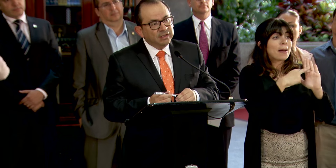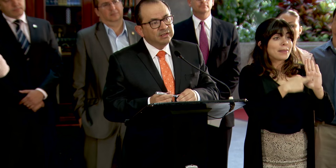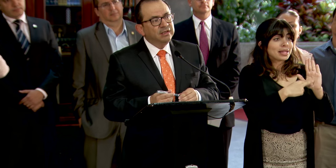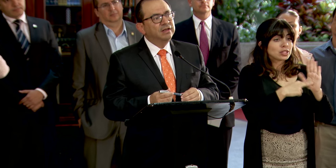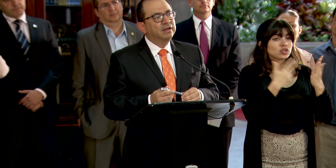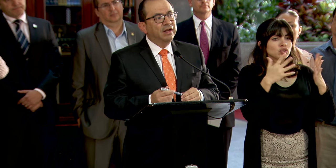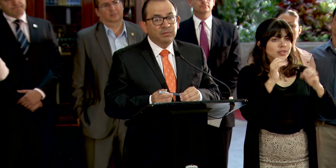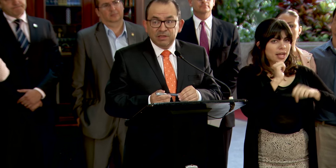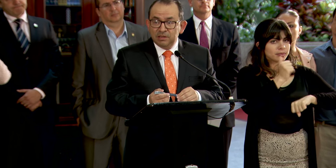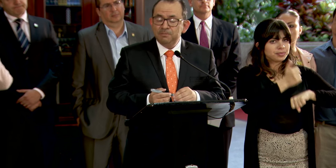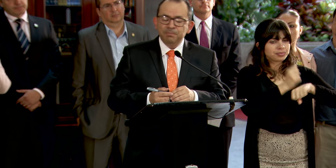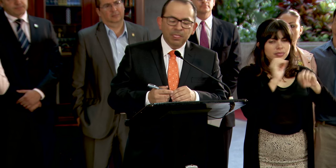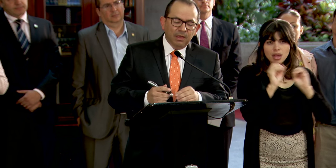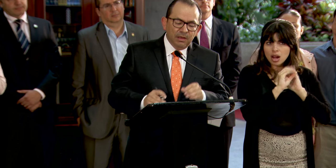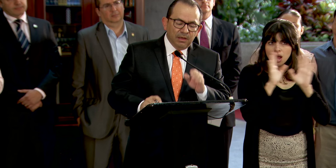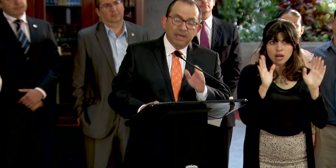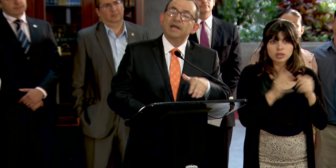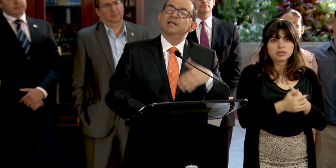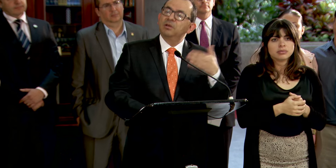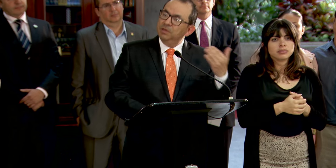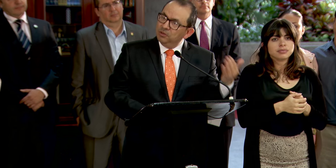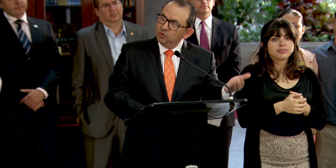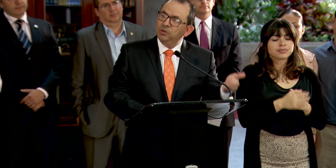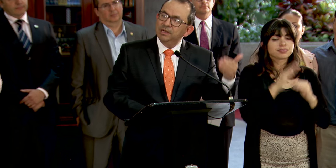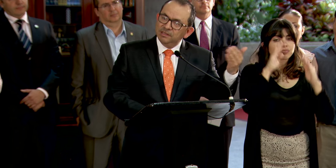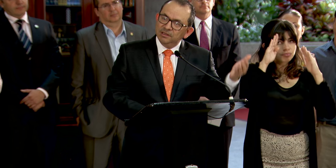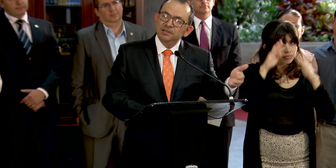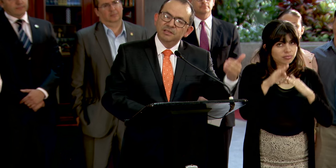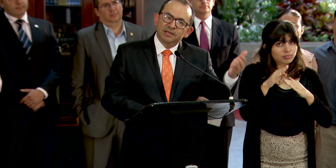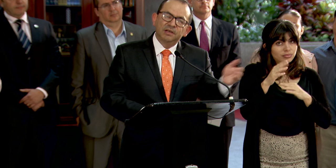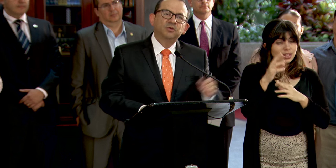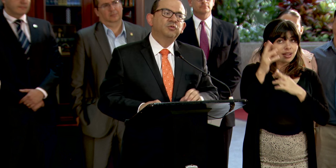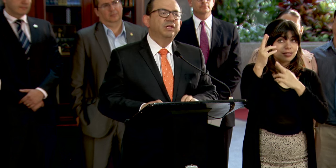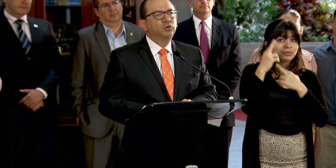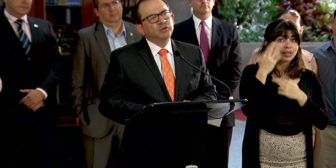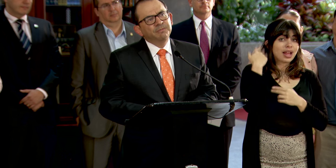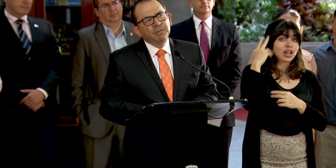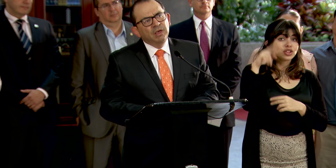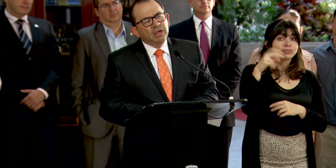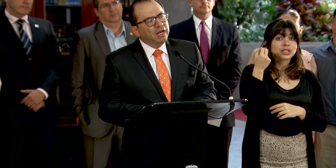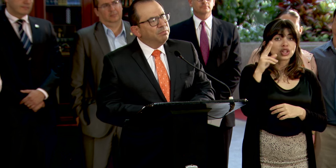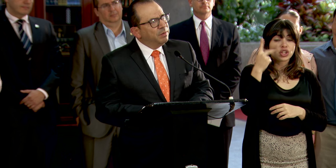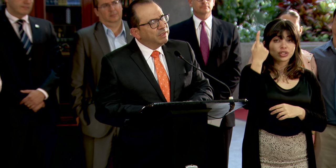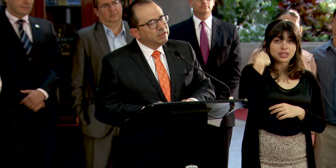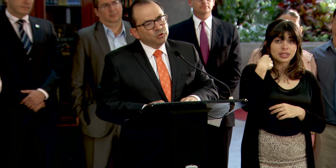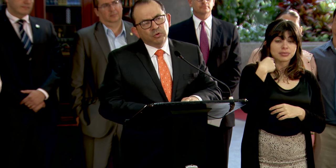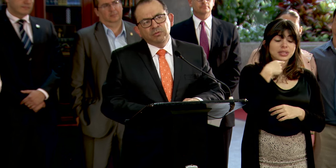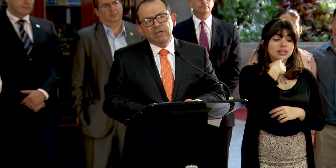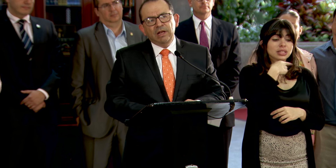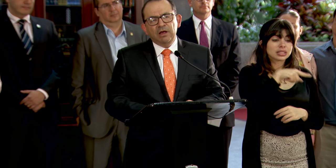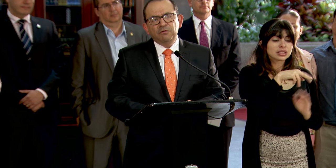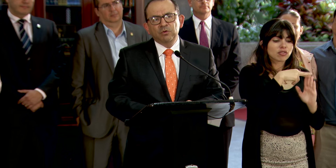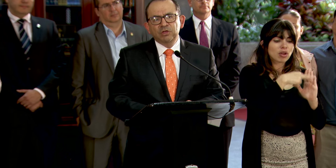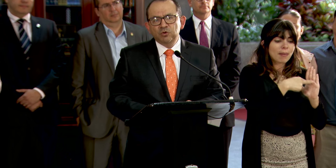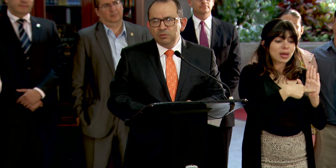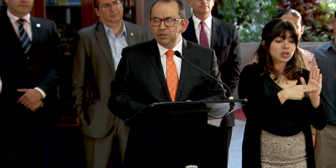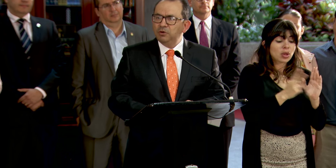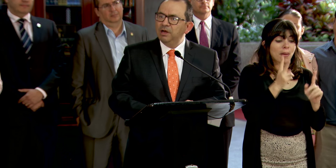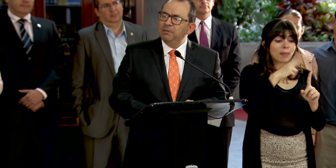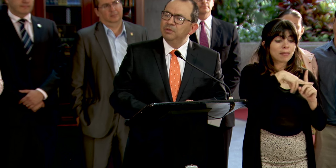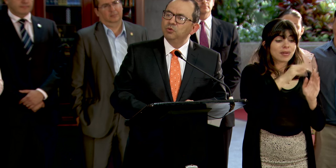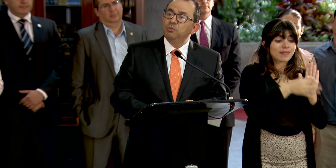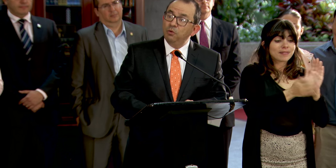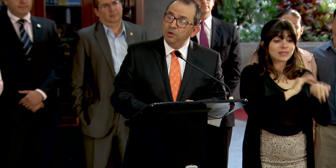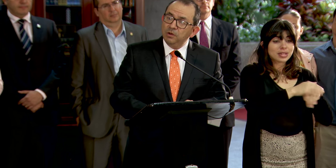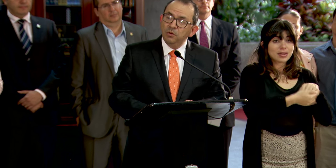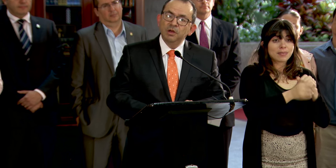establece claramente, en acatamiento de la sentencia del año 2012, que la implementación de la fecundación in